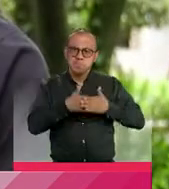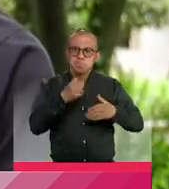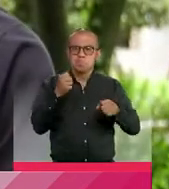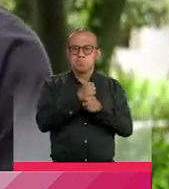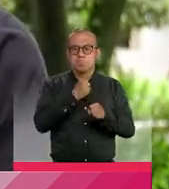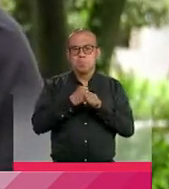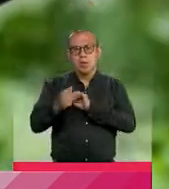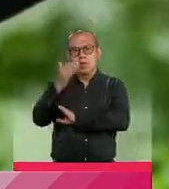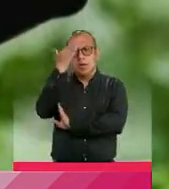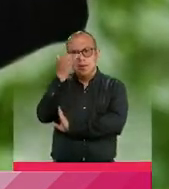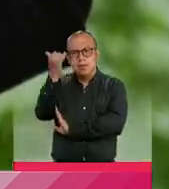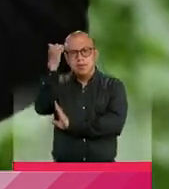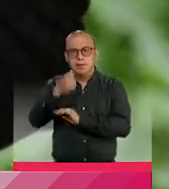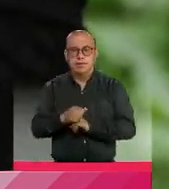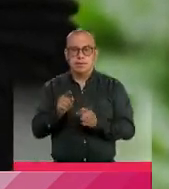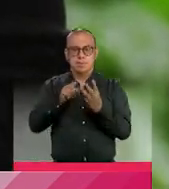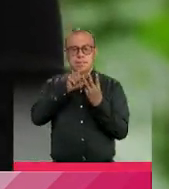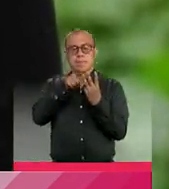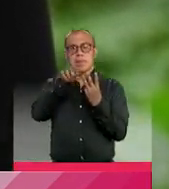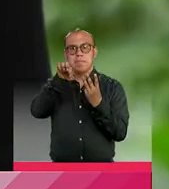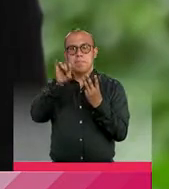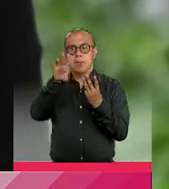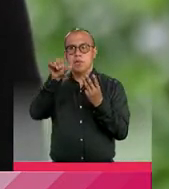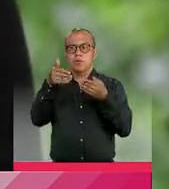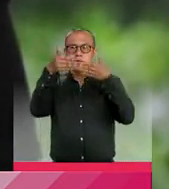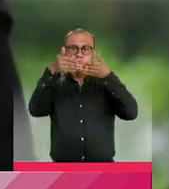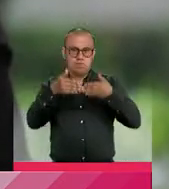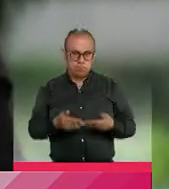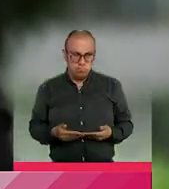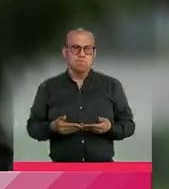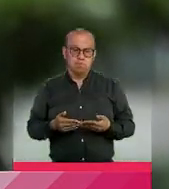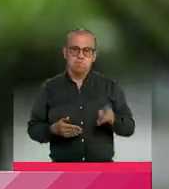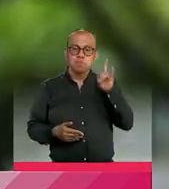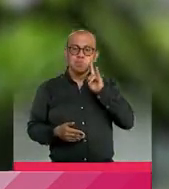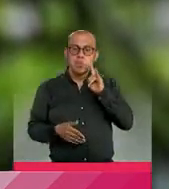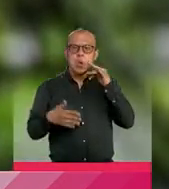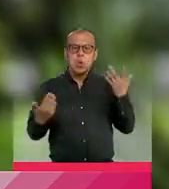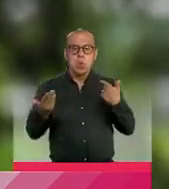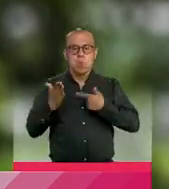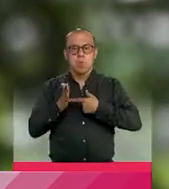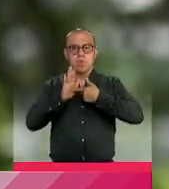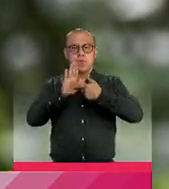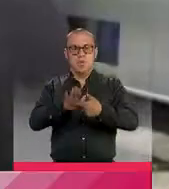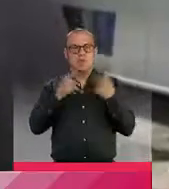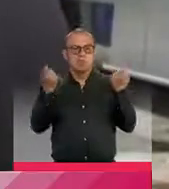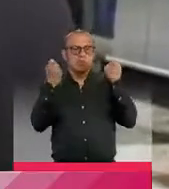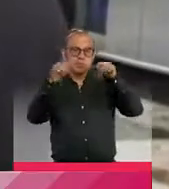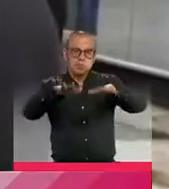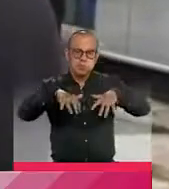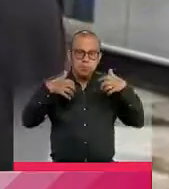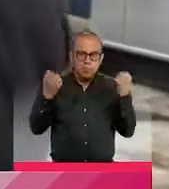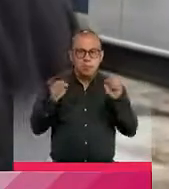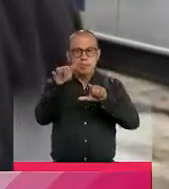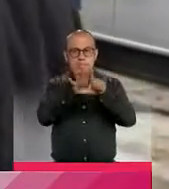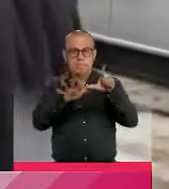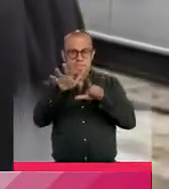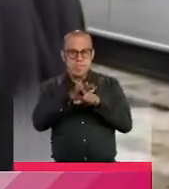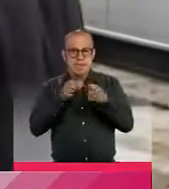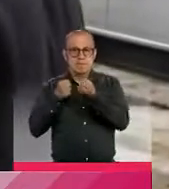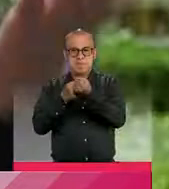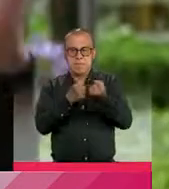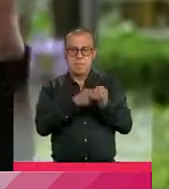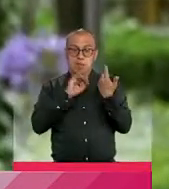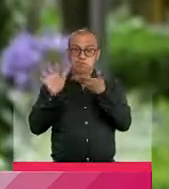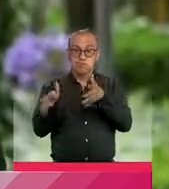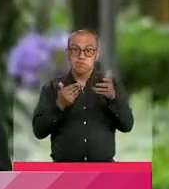temas académicos. Paula Gómez nació con discapacidad auditiva, trabaja como presentadora de eventos, videos institucionales y apoya la